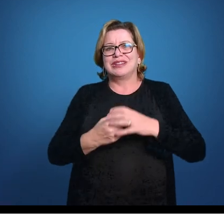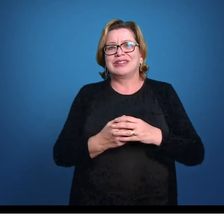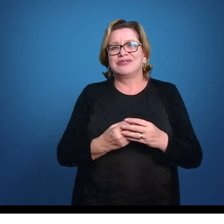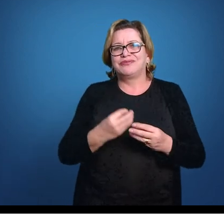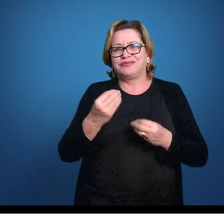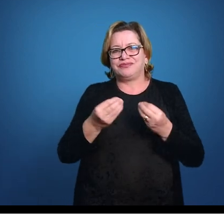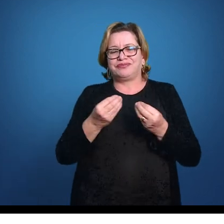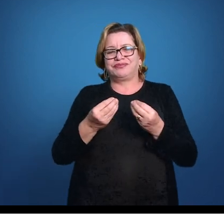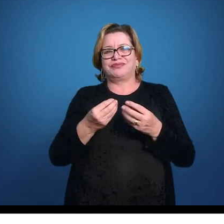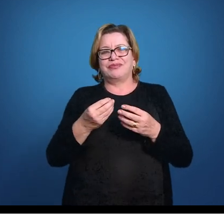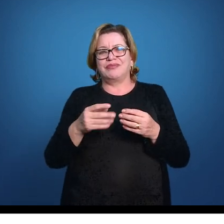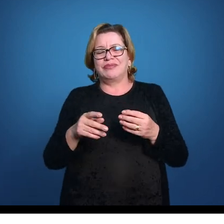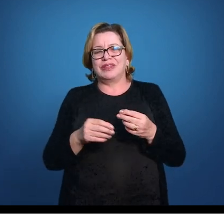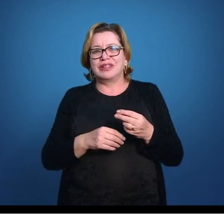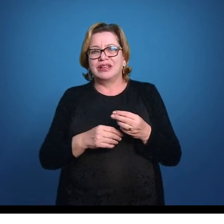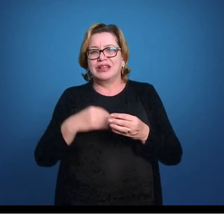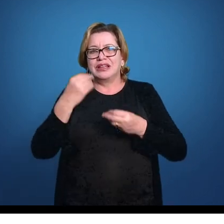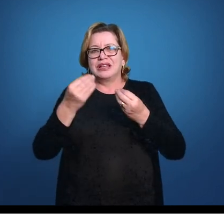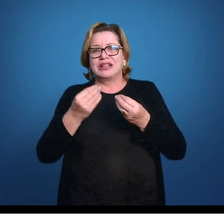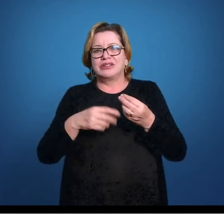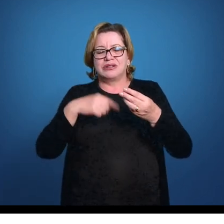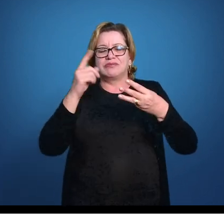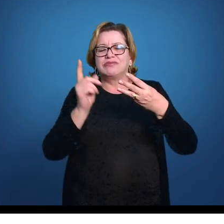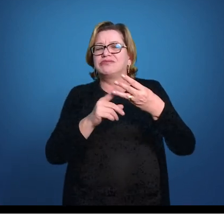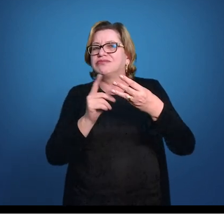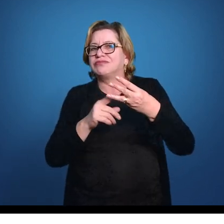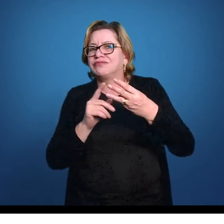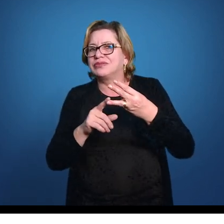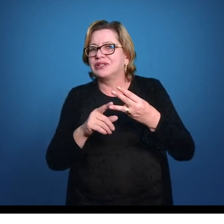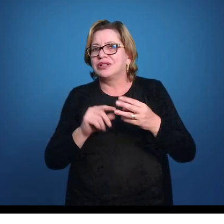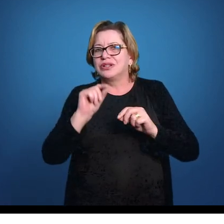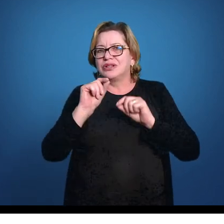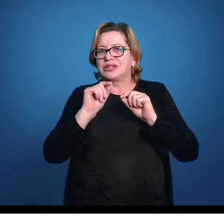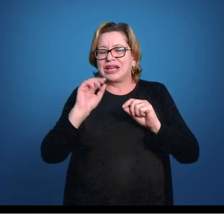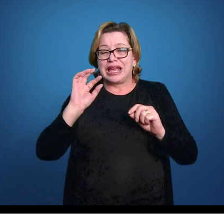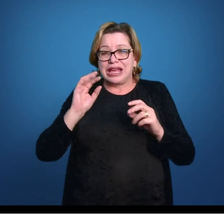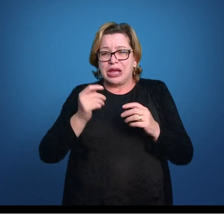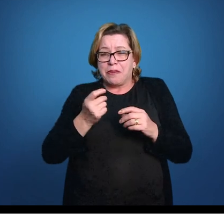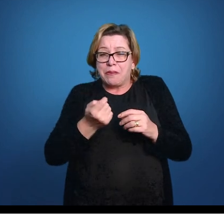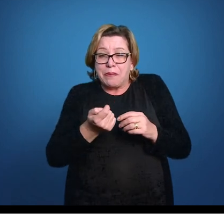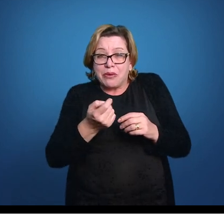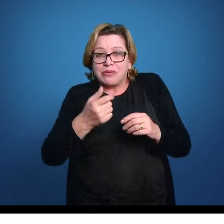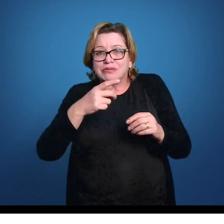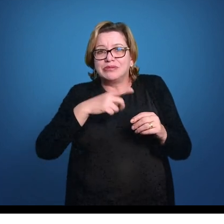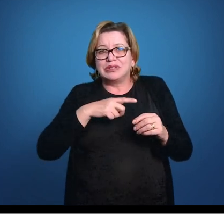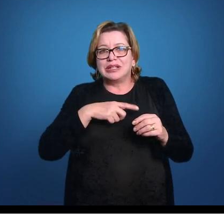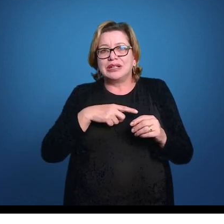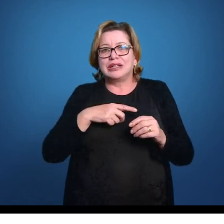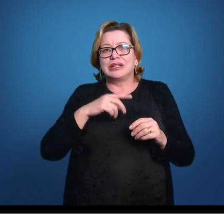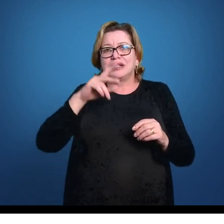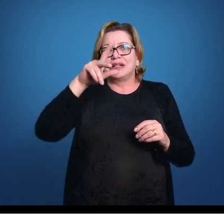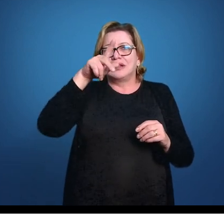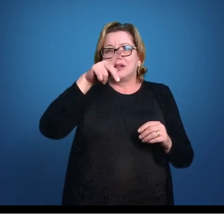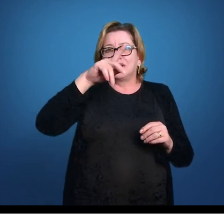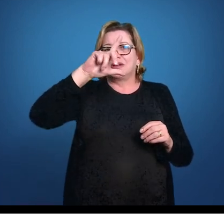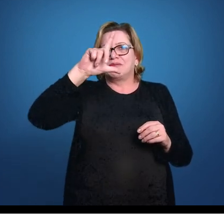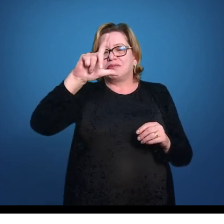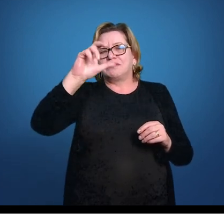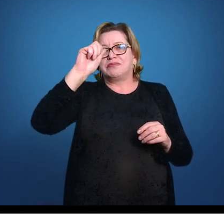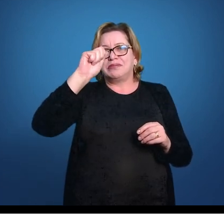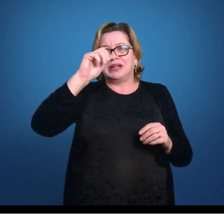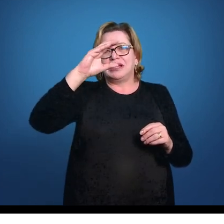nutrientes do ovo mesmo. E o terceiro tipo e mais raro de viviparidade é a viviparidade placentotrófica,